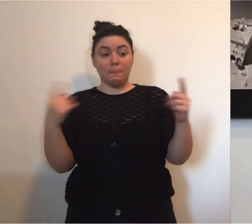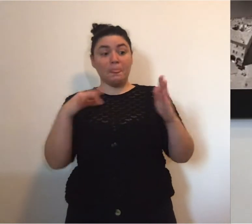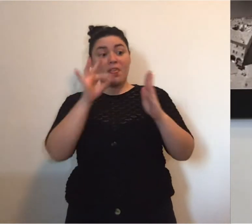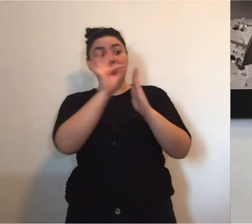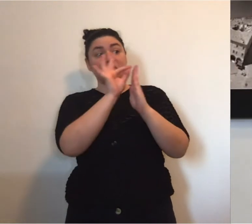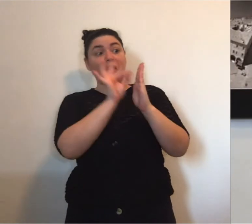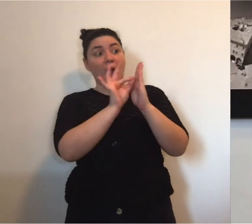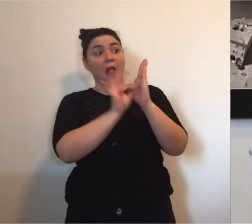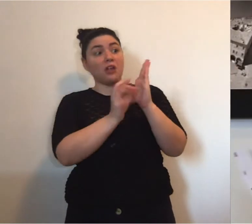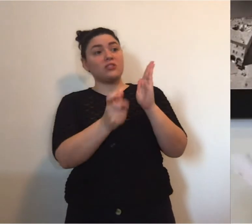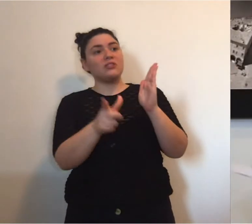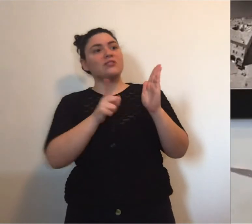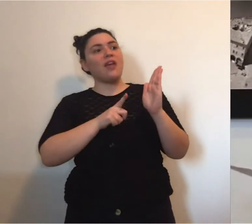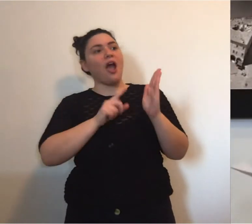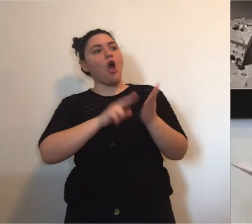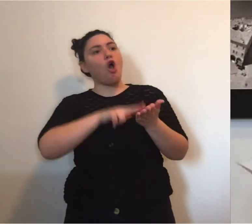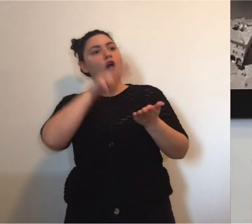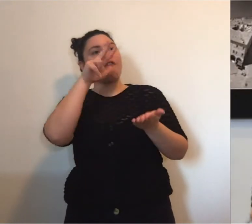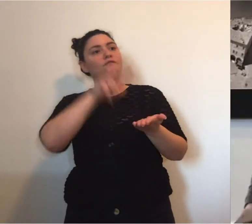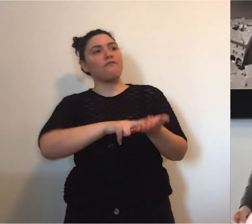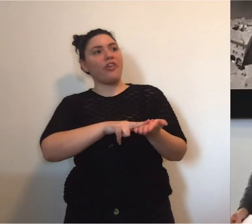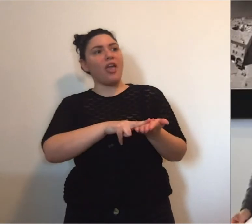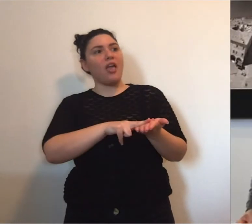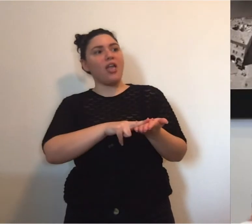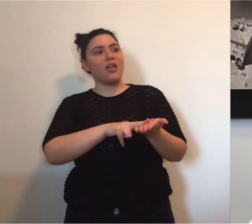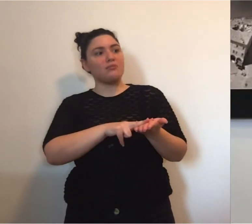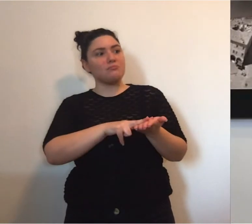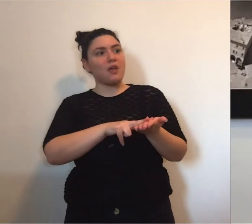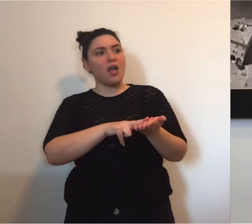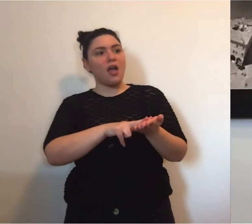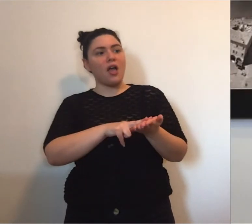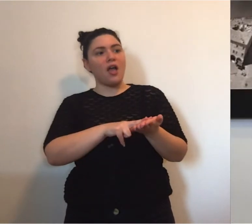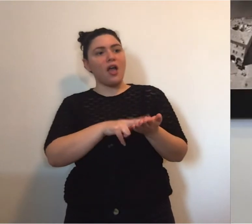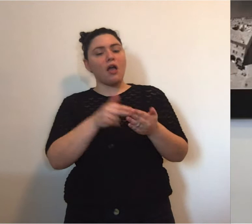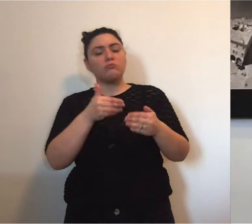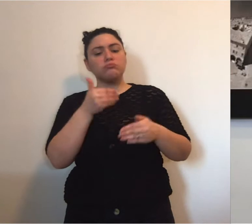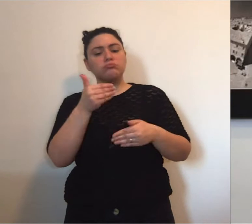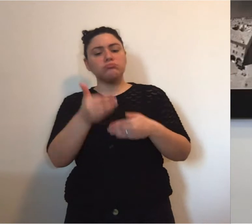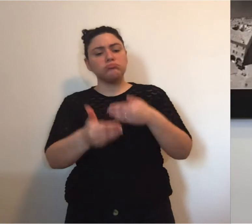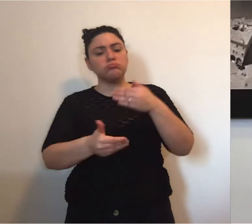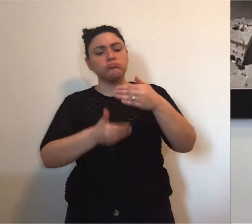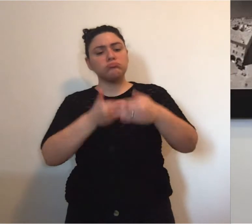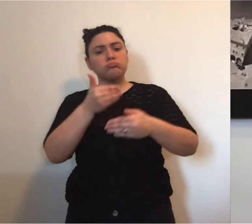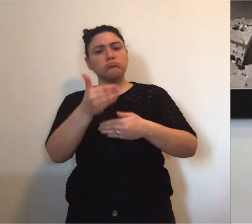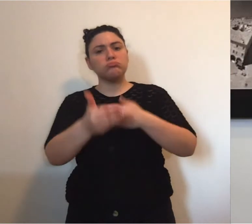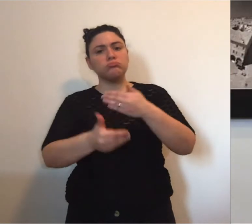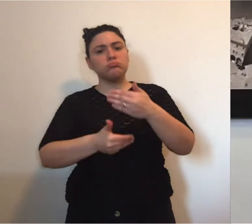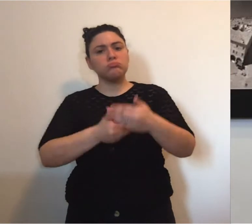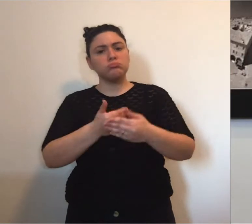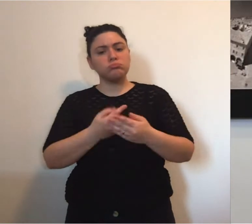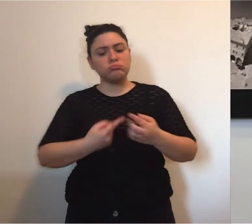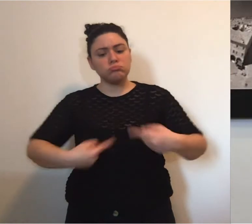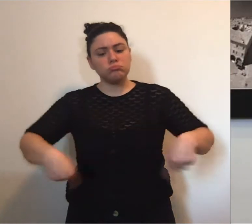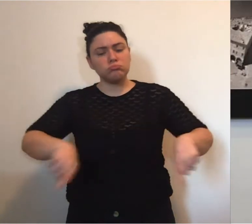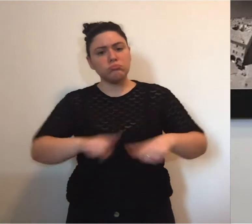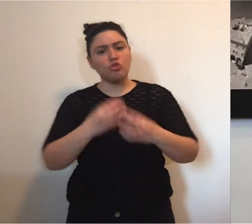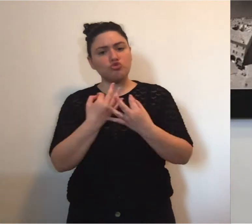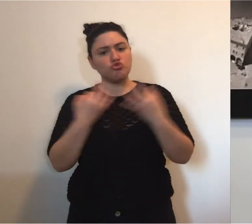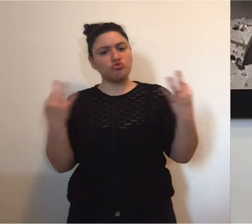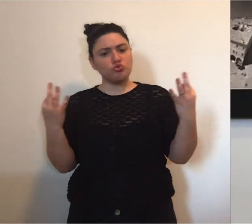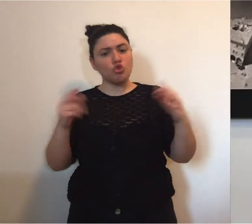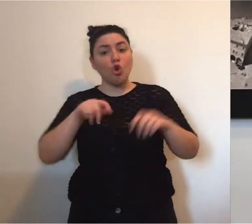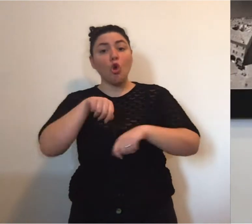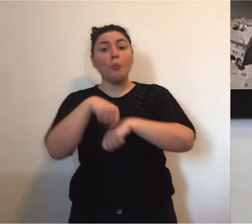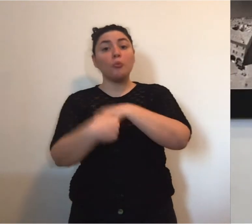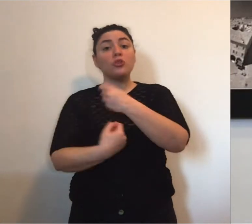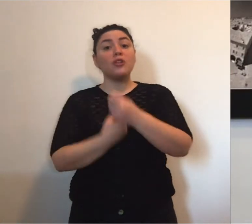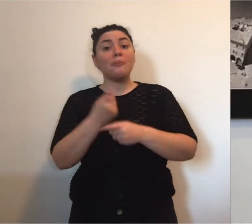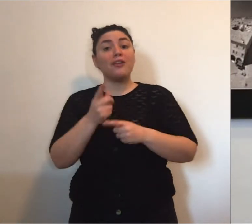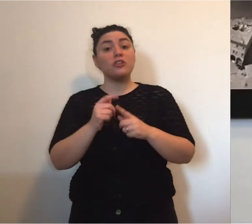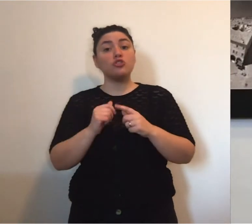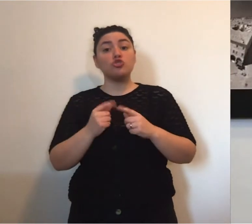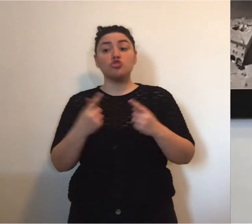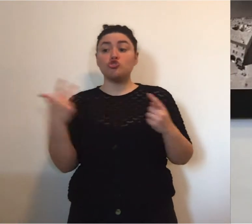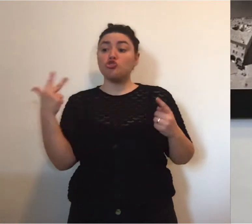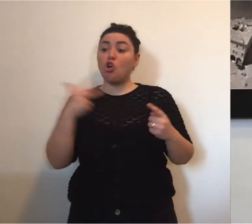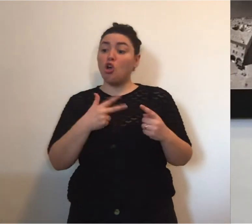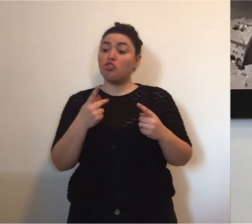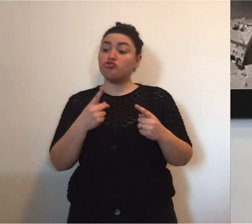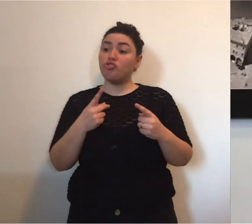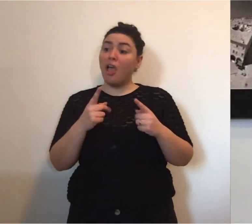fanno e ci confermano che siamo sulla strada giusta, che i nostri comportamenti sociali sono